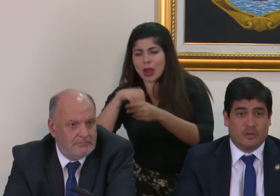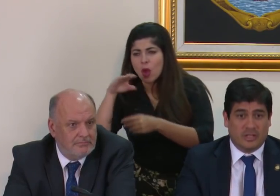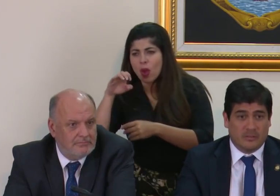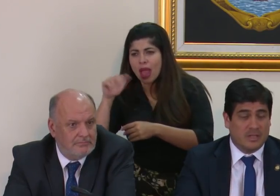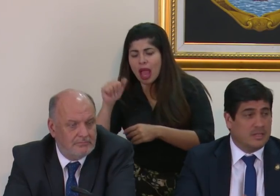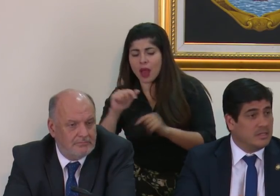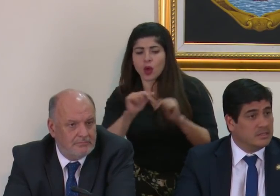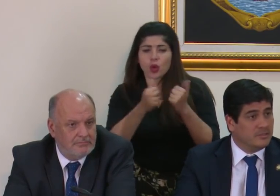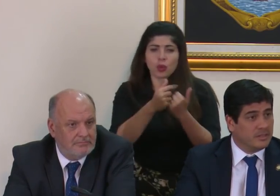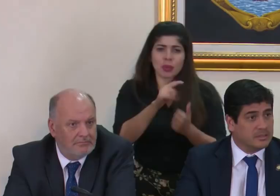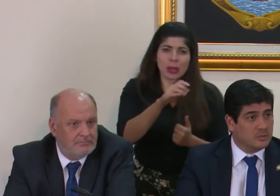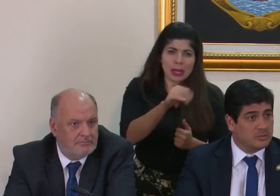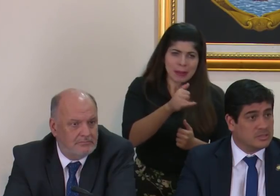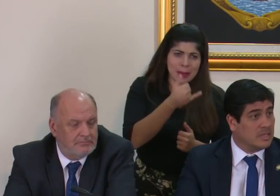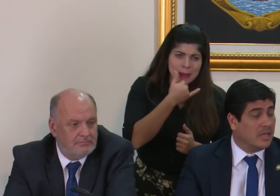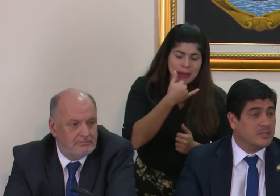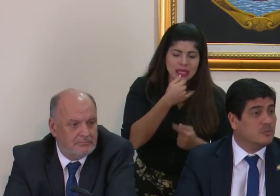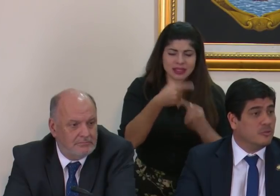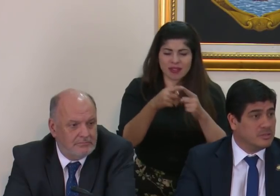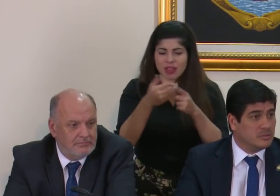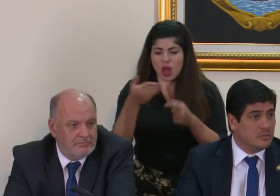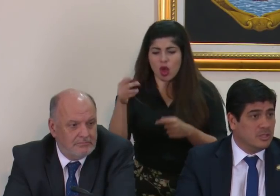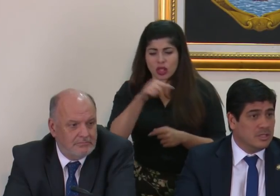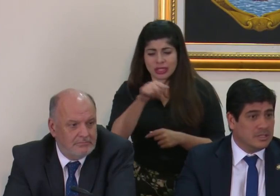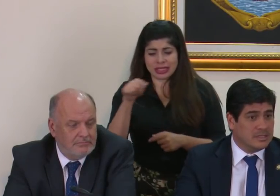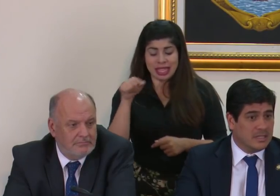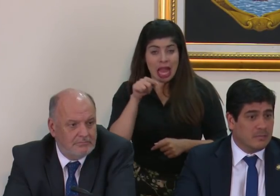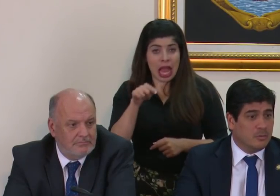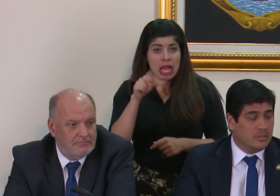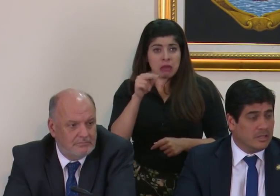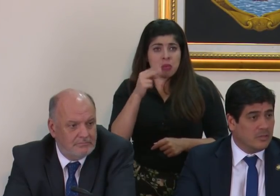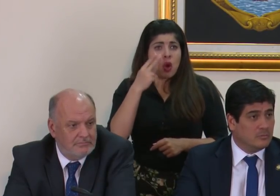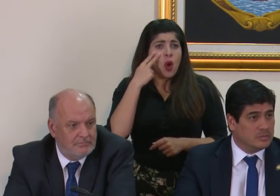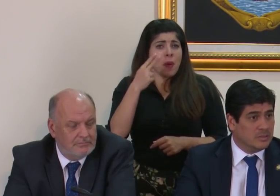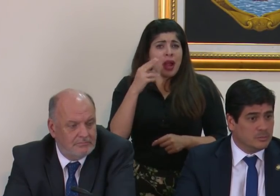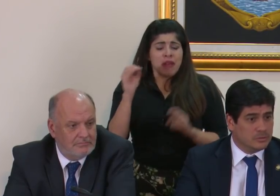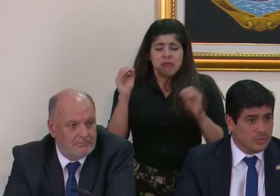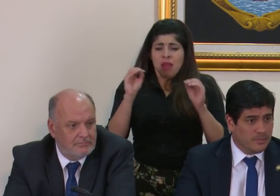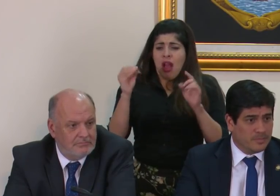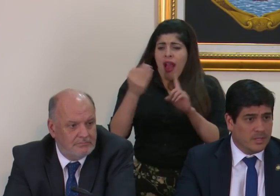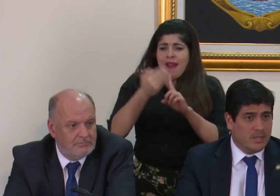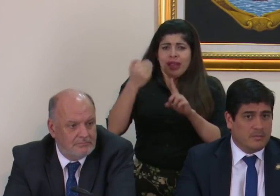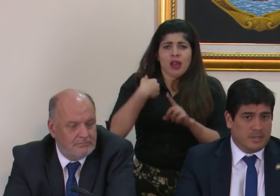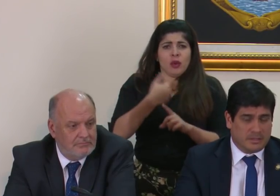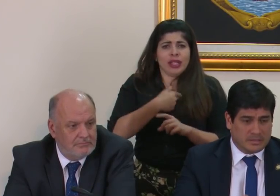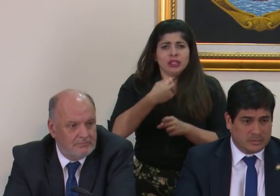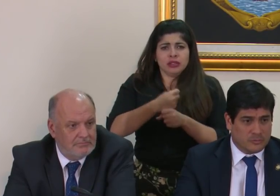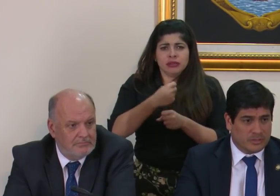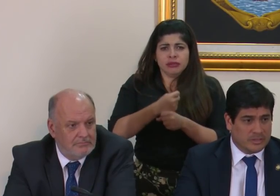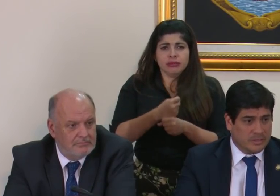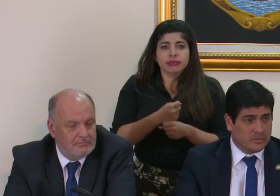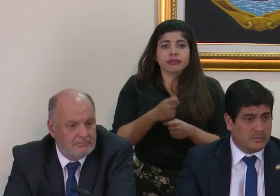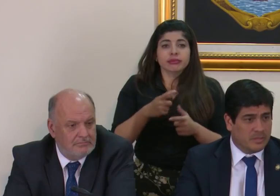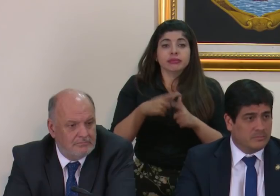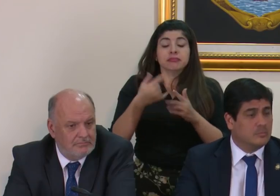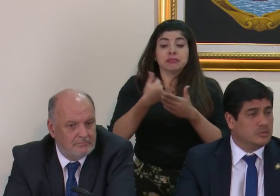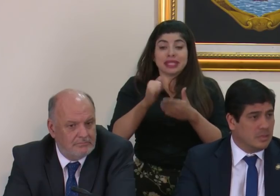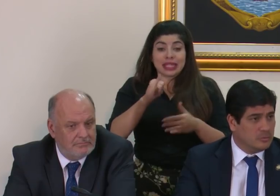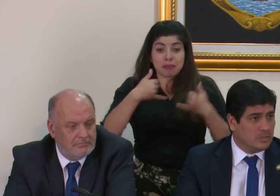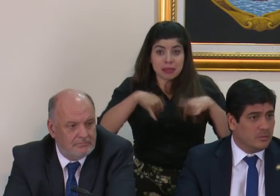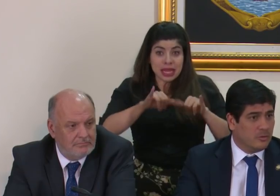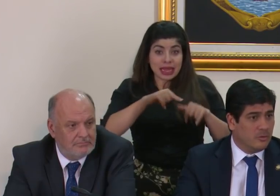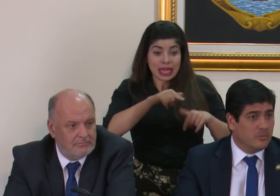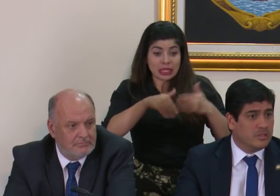se hace en Grupo de Lima y las diferentes cosas. Ahí yo no he visto que se haya vulnerado nuestra posición. Mientras eso fue atendido también